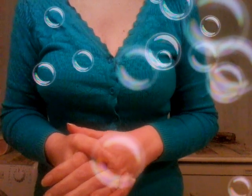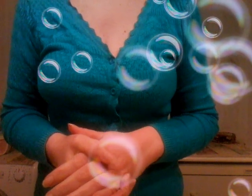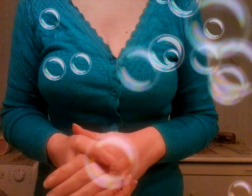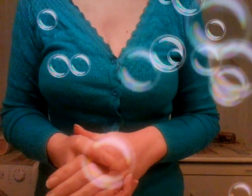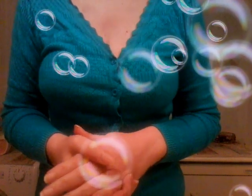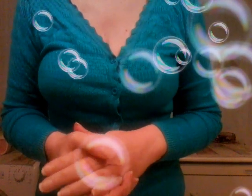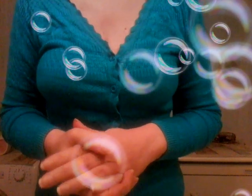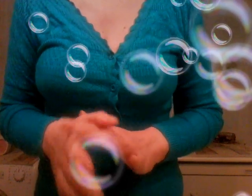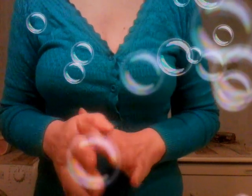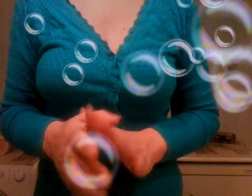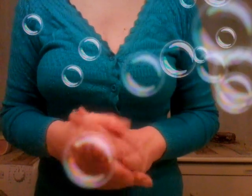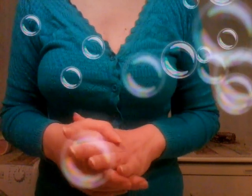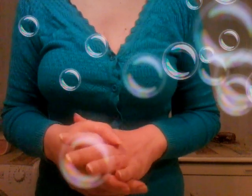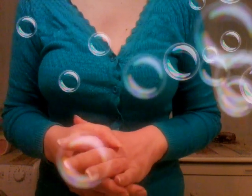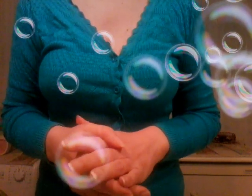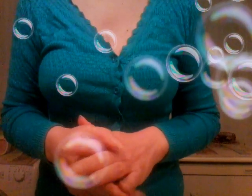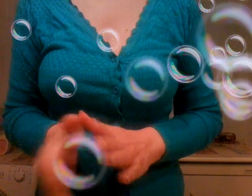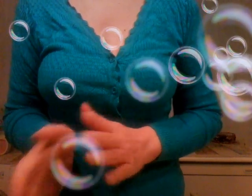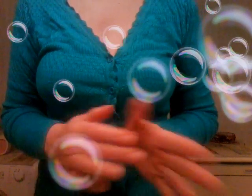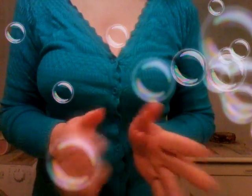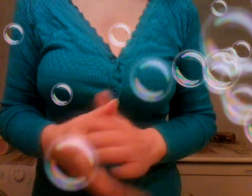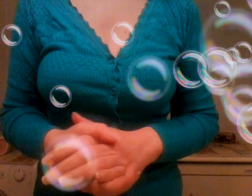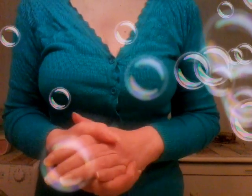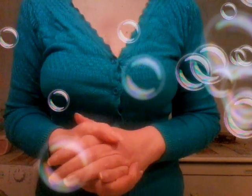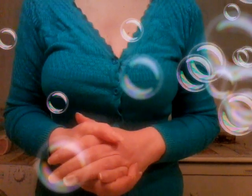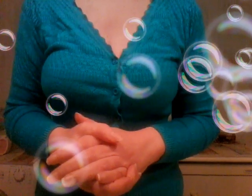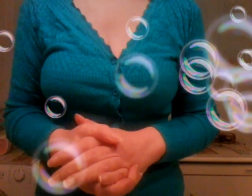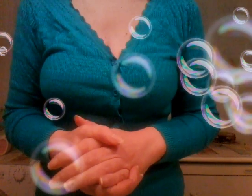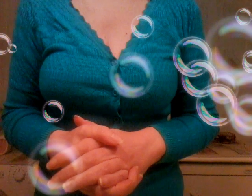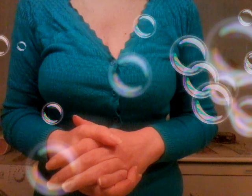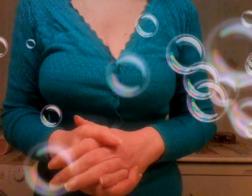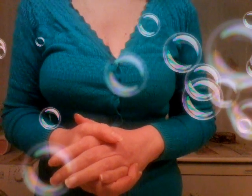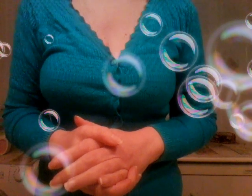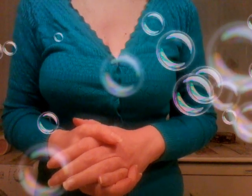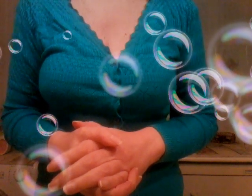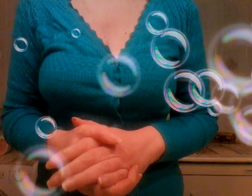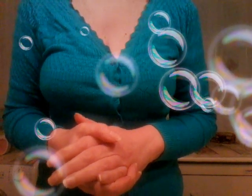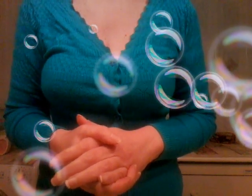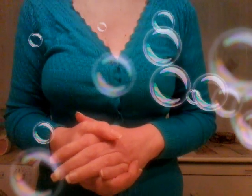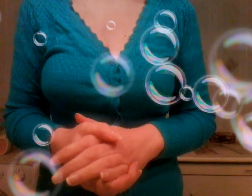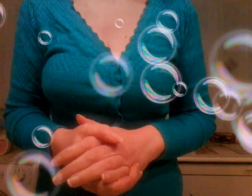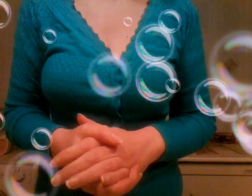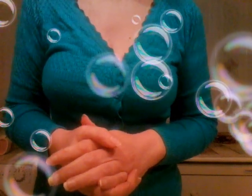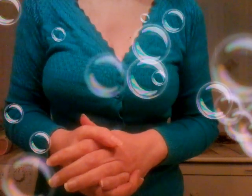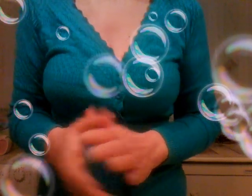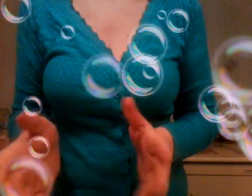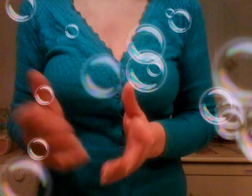liceo poi ho dato ripetizione a un ragazzo e l'ho portato alla terza media all